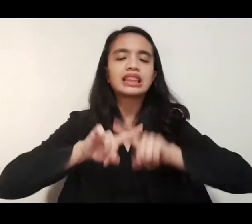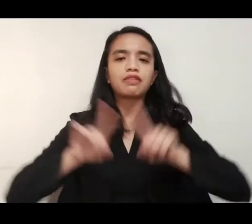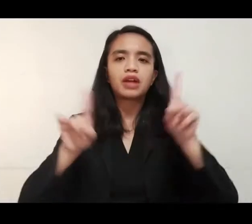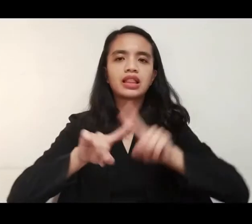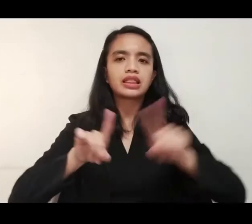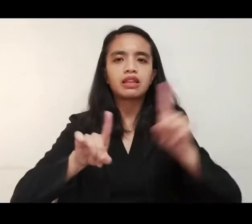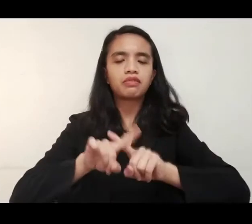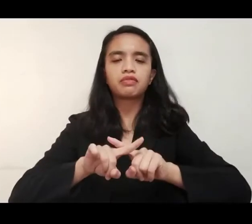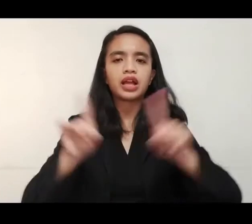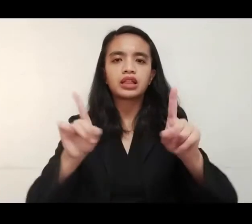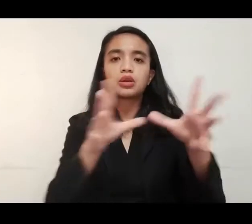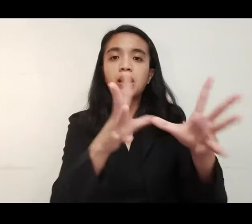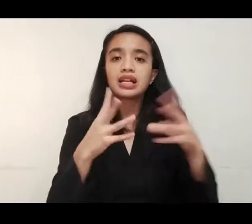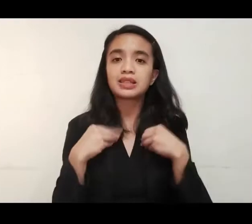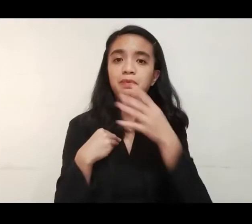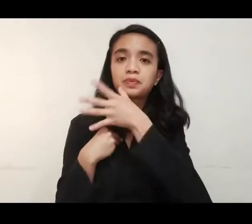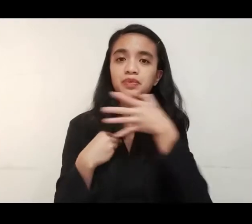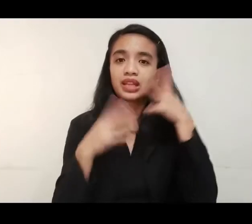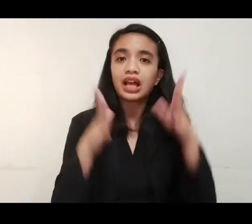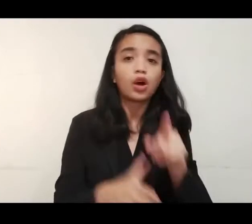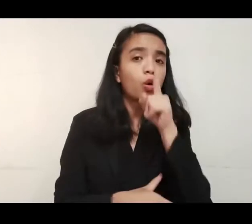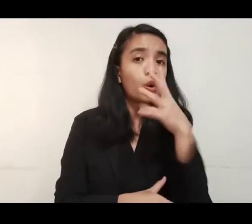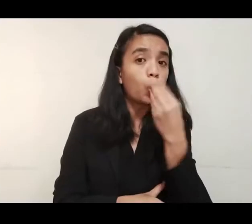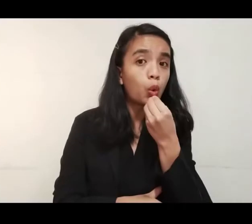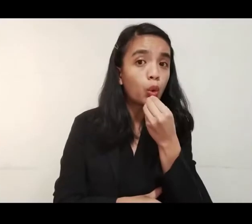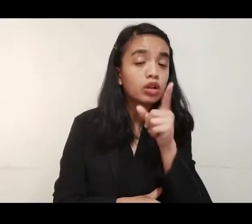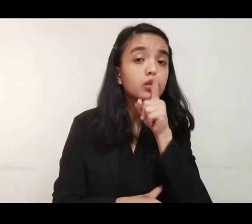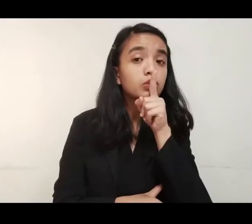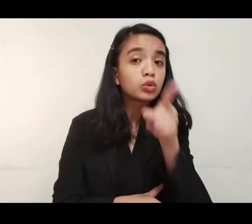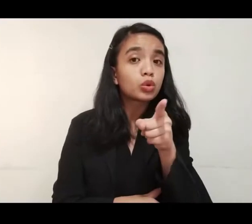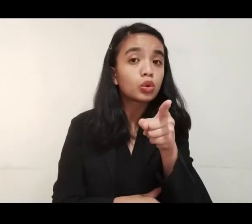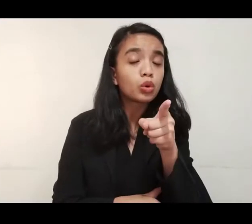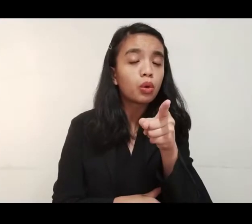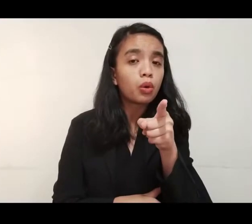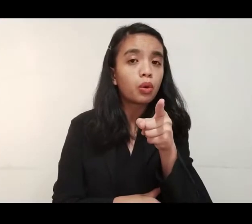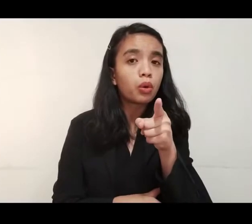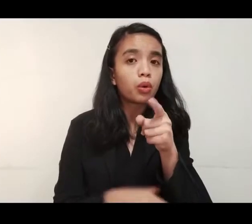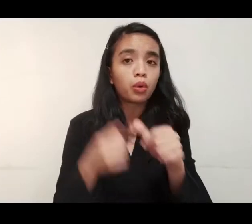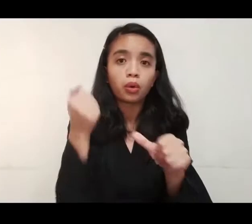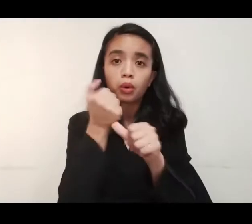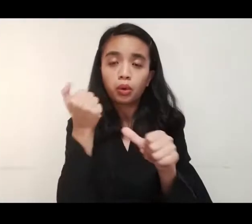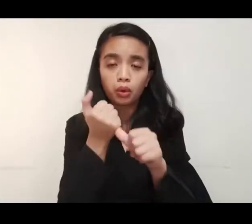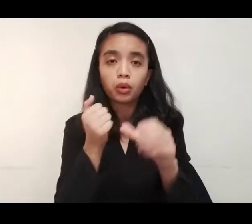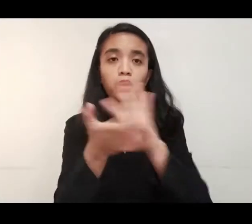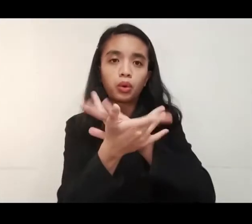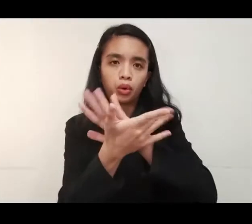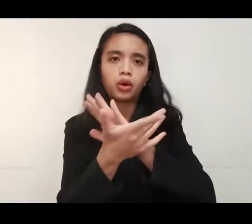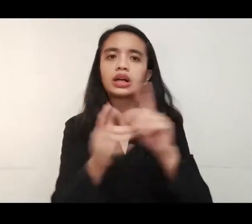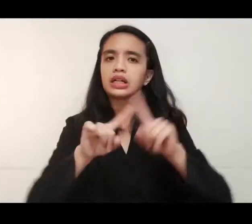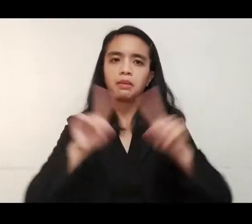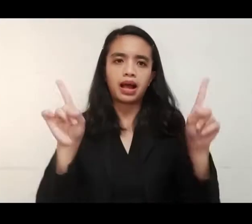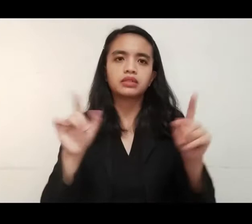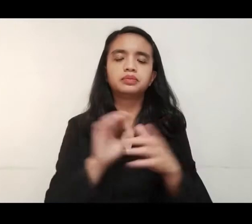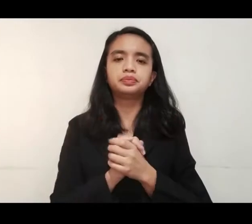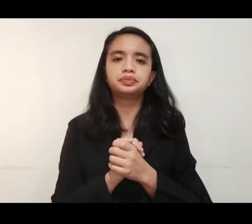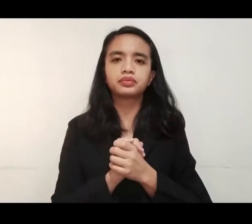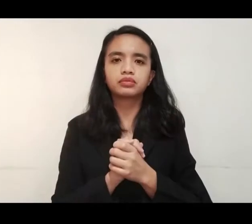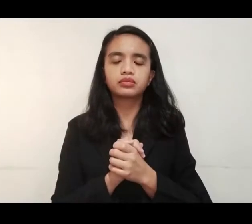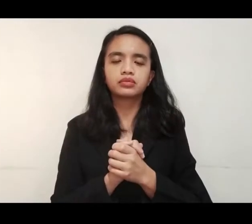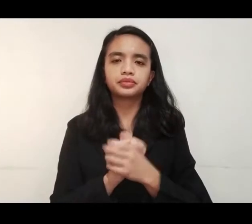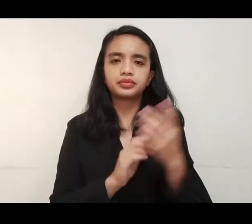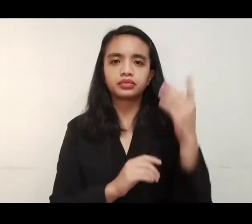iba ito sa matatanggap ng mga magsasaka na kwalifikado naman sa Assistance 2 o apektado ng COVID-19.